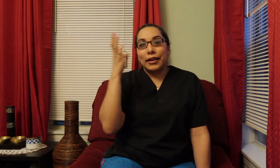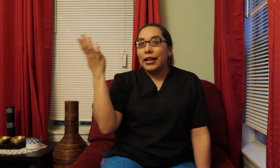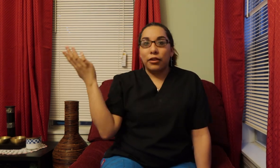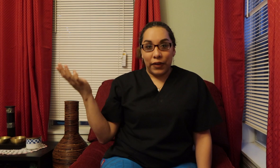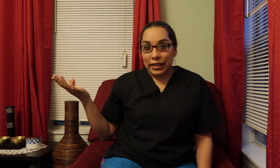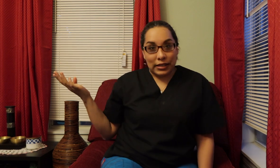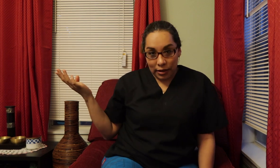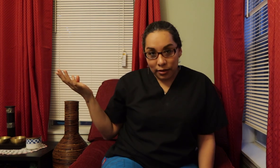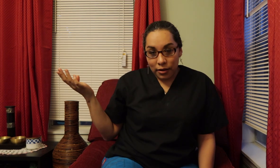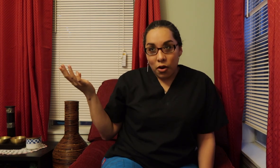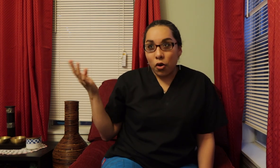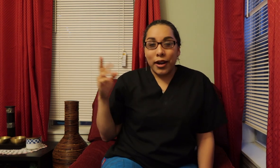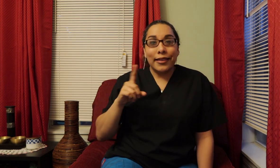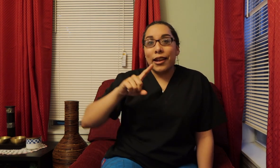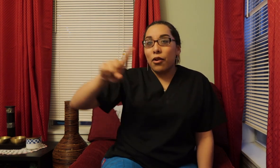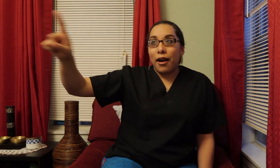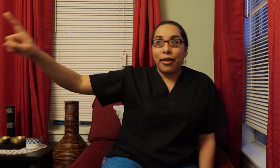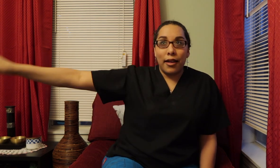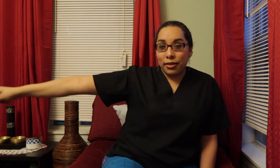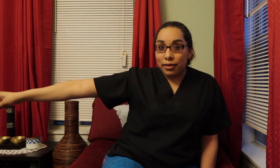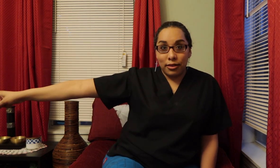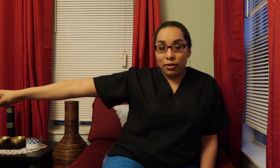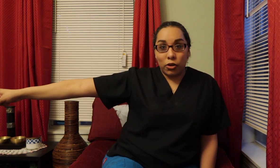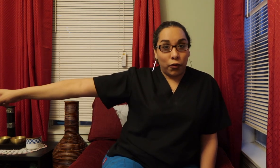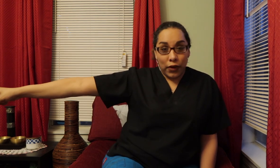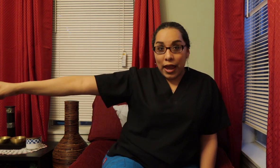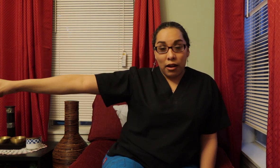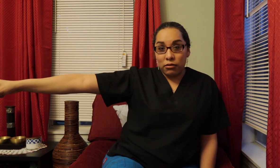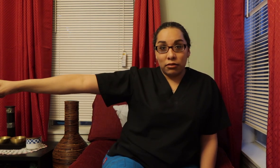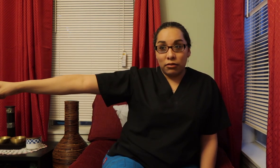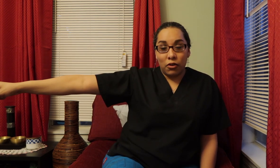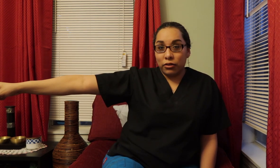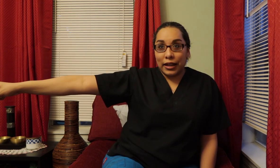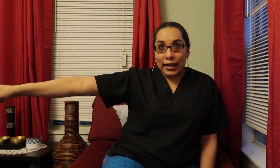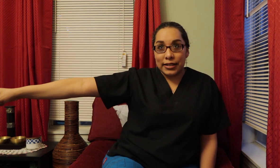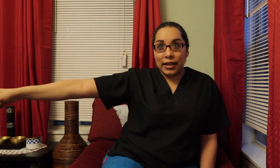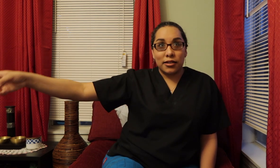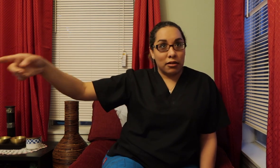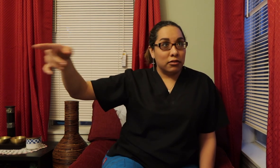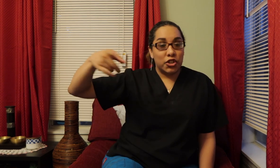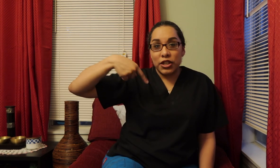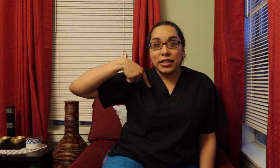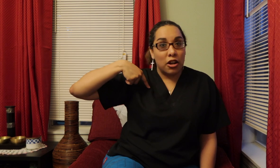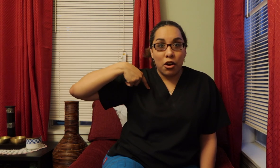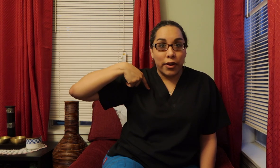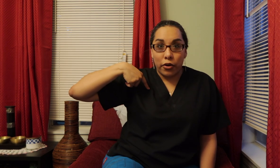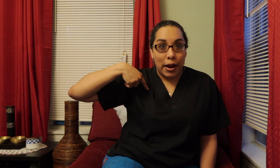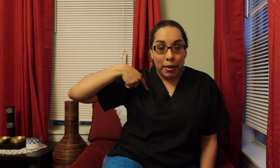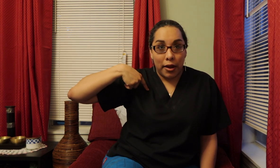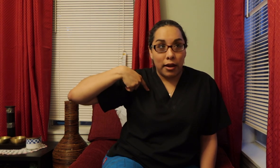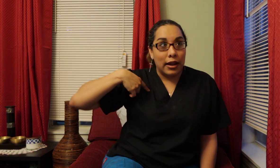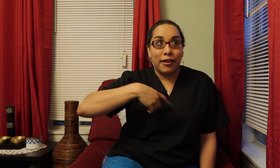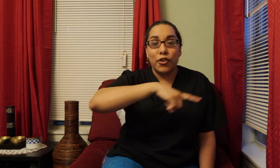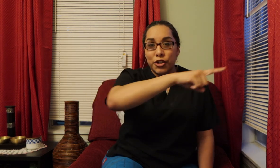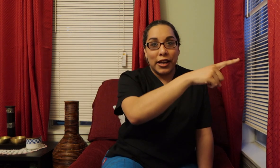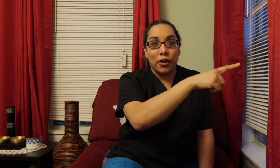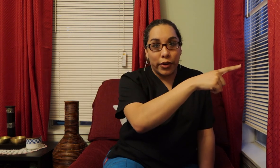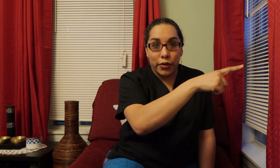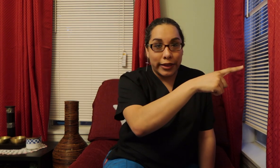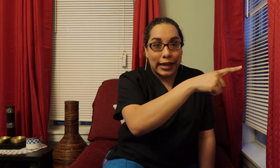Let's face it Sofía is angry Sofía with Teresa So she's gonna go With the grandmama And of course She ain't gonna want To go with